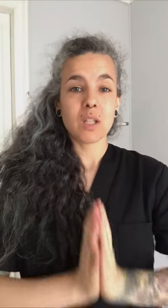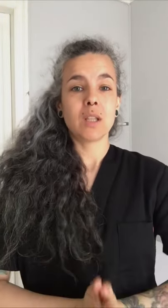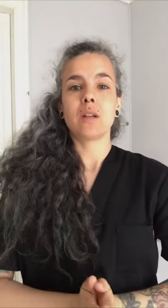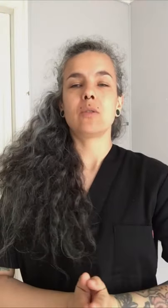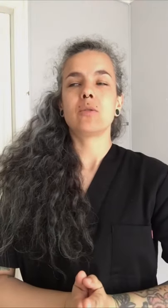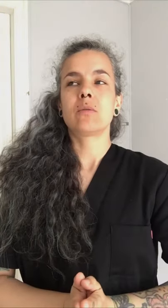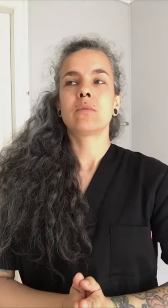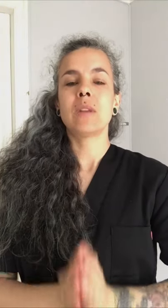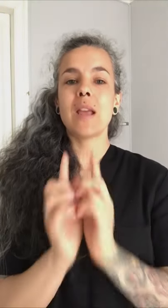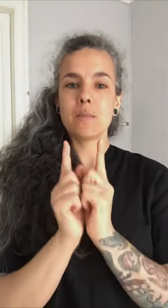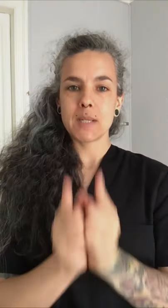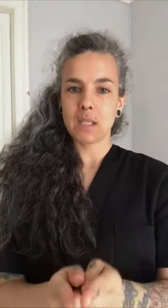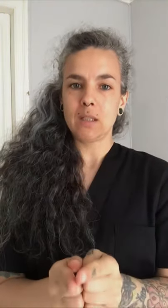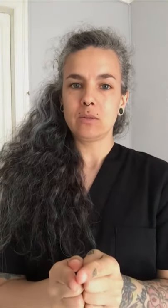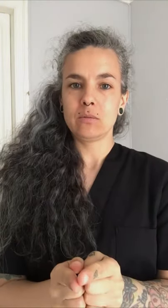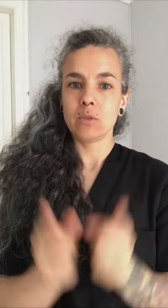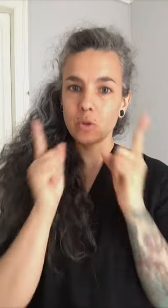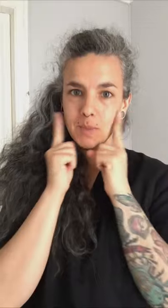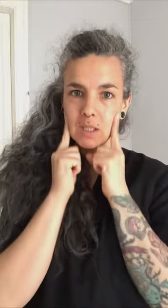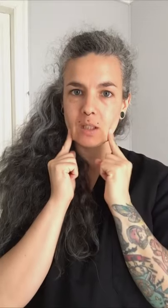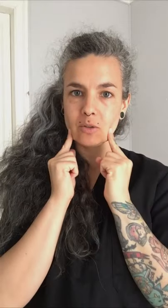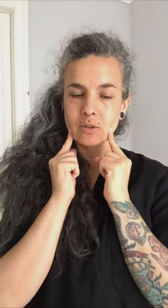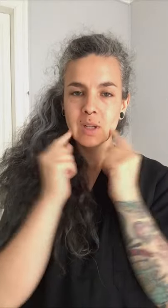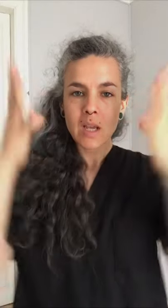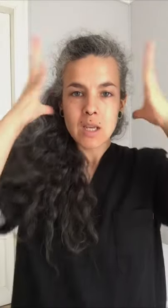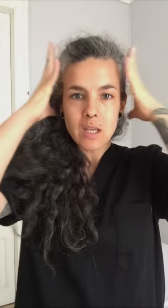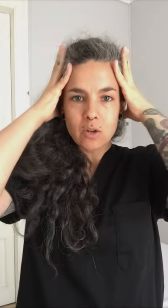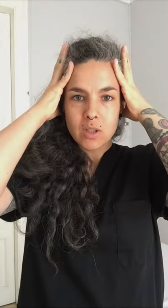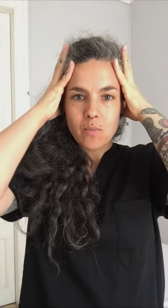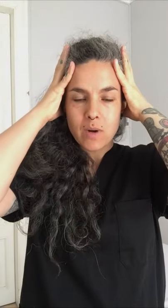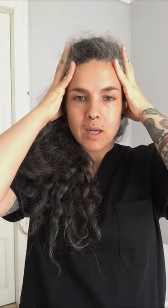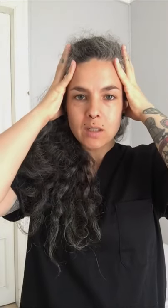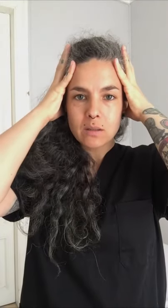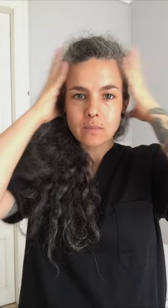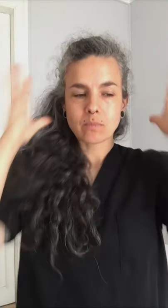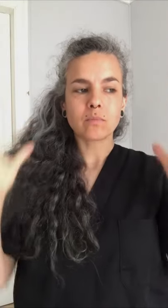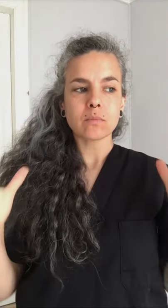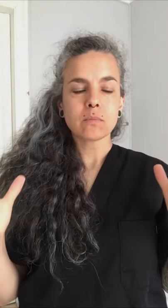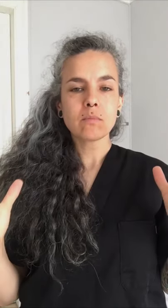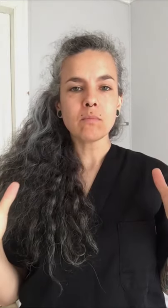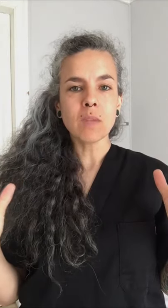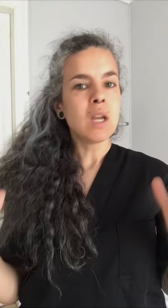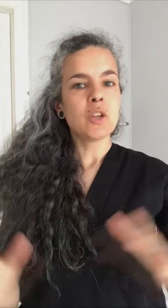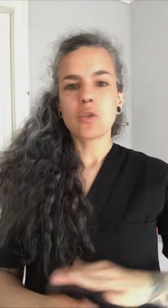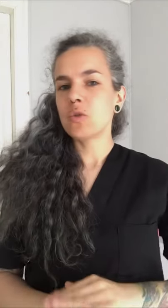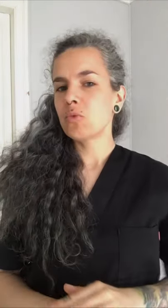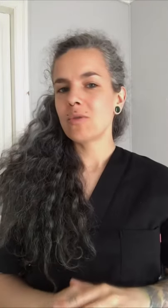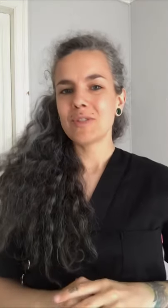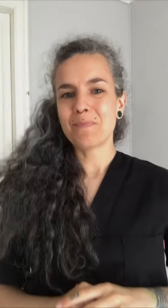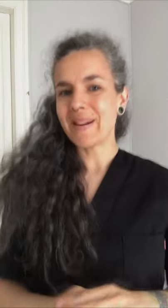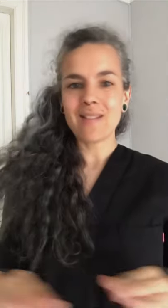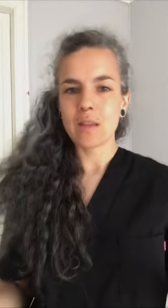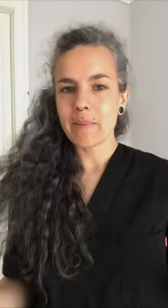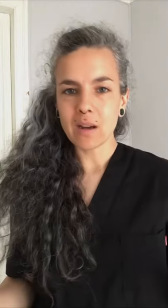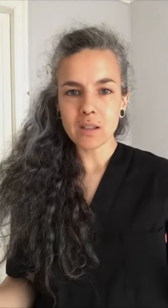e internos, el masetero, los maseteros, y los temporales, son los músculos principales